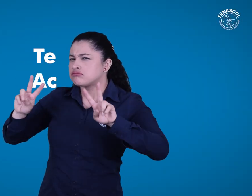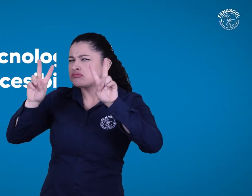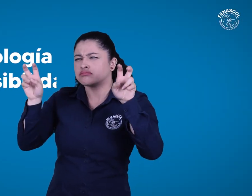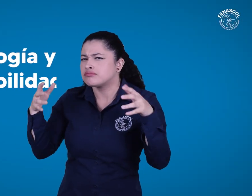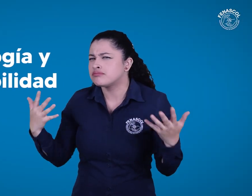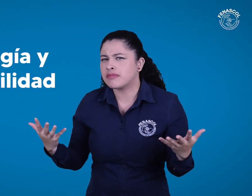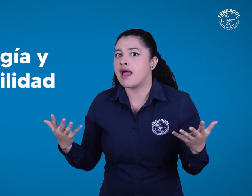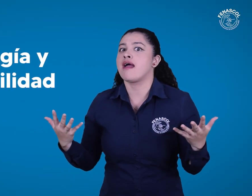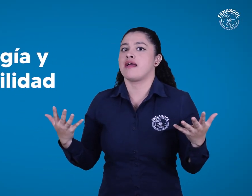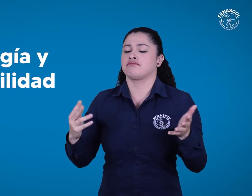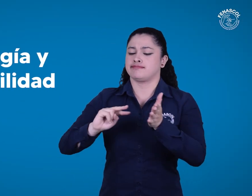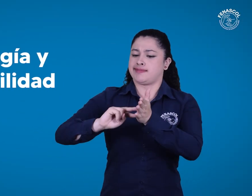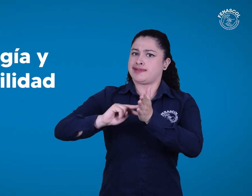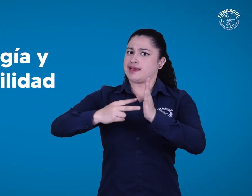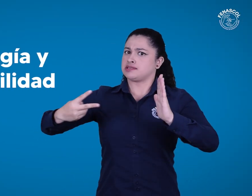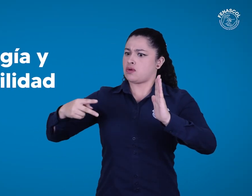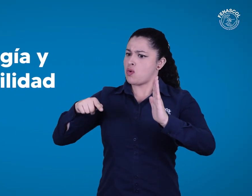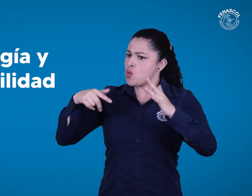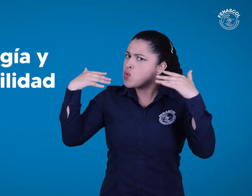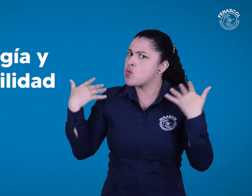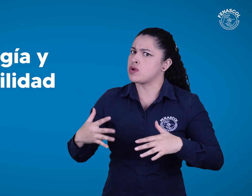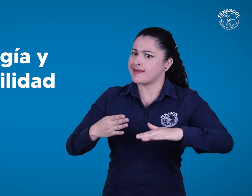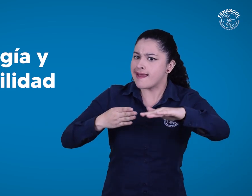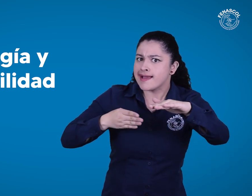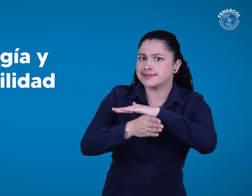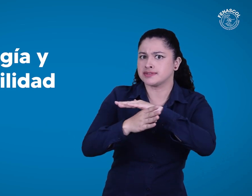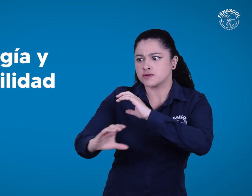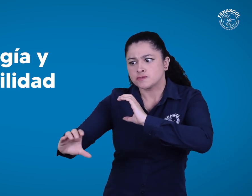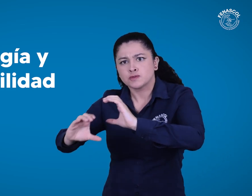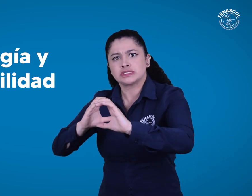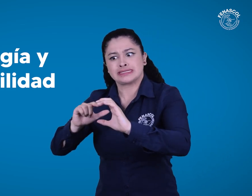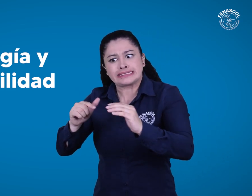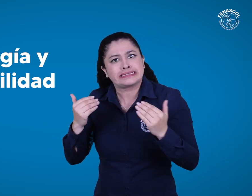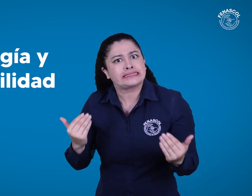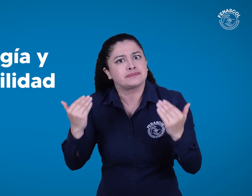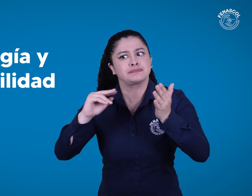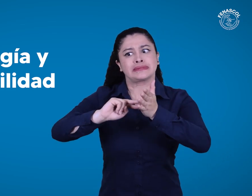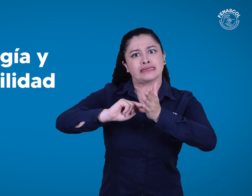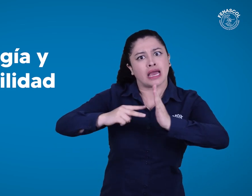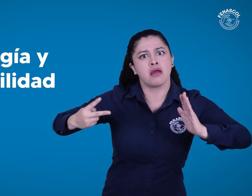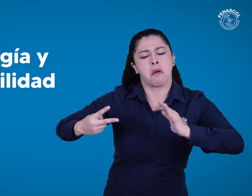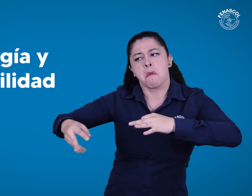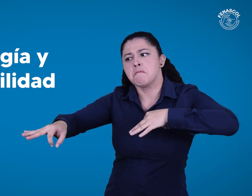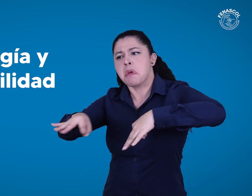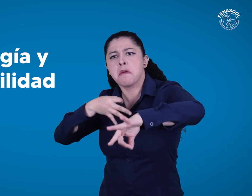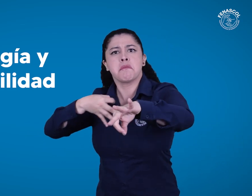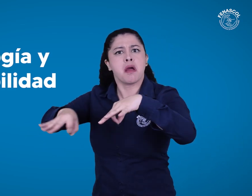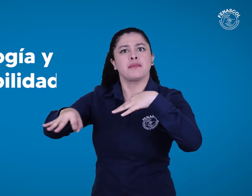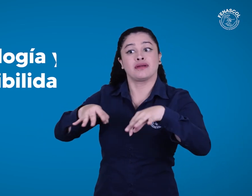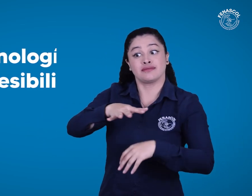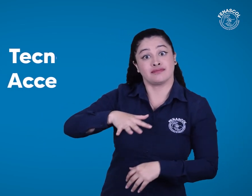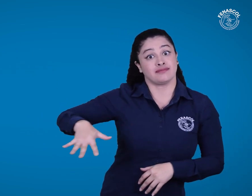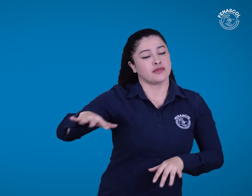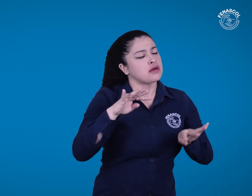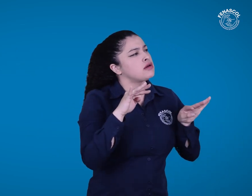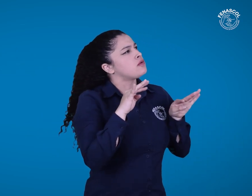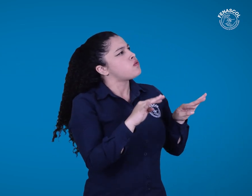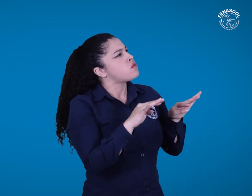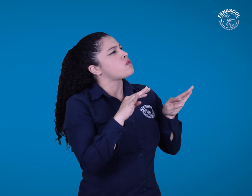explicaciones sobre tecnología y accesibilidad a la comunicación, cómo el uso de la tecnología aporta de sus aspectos. Tras la